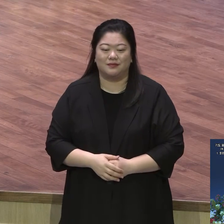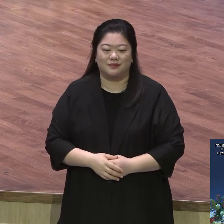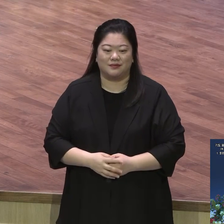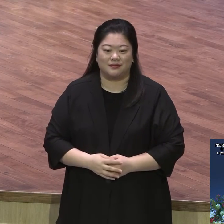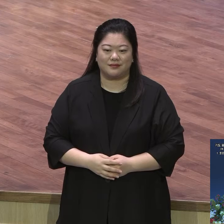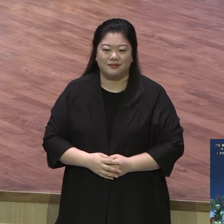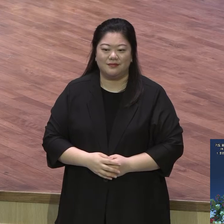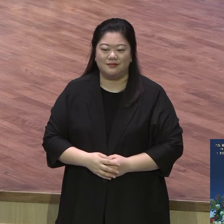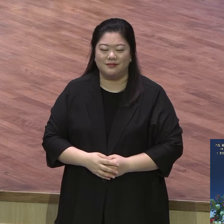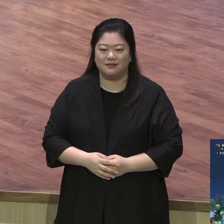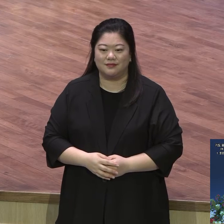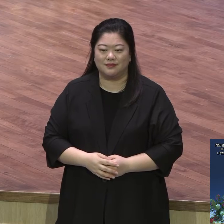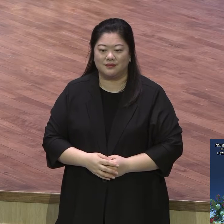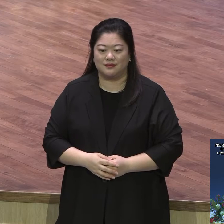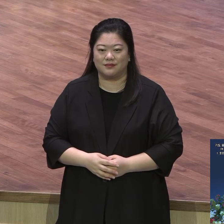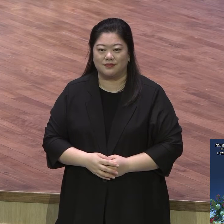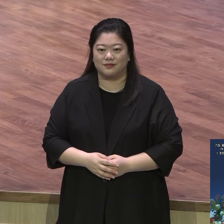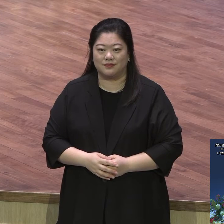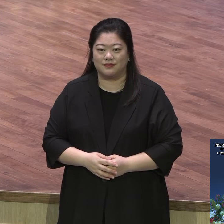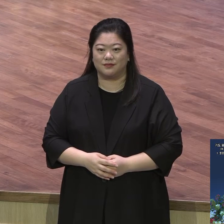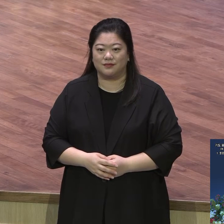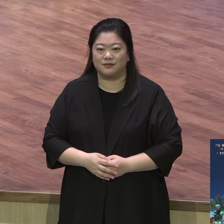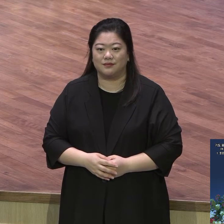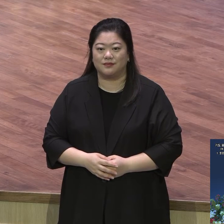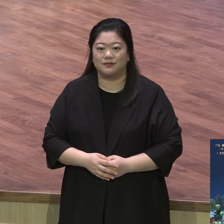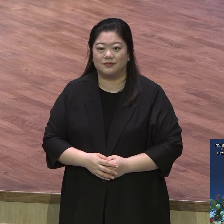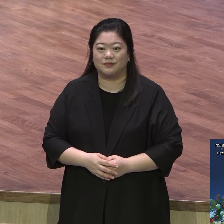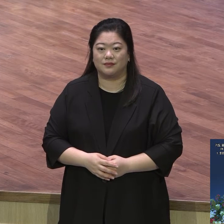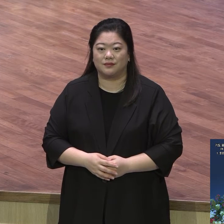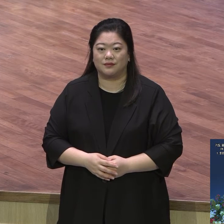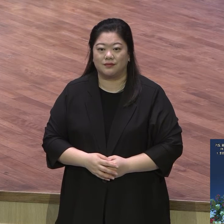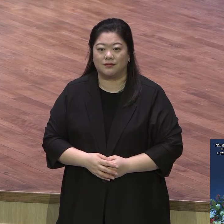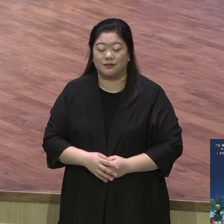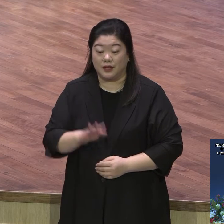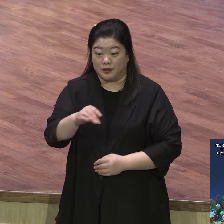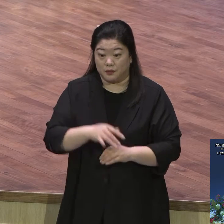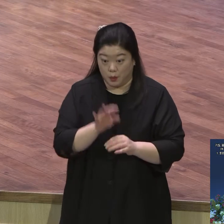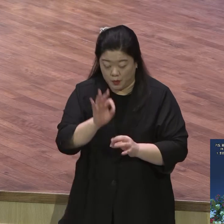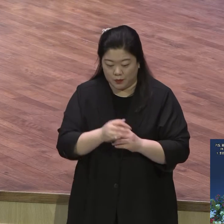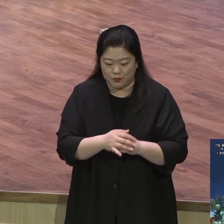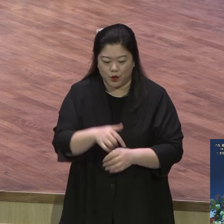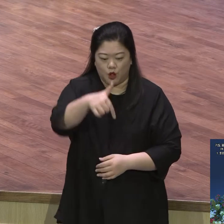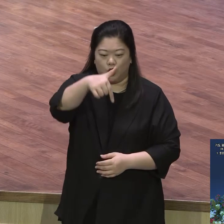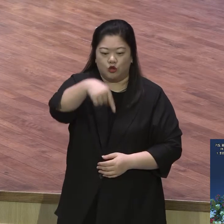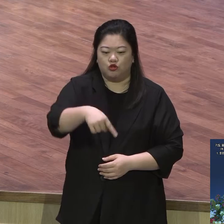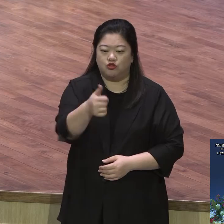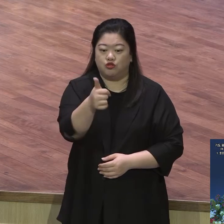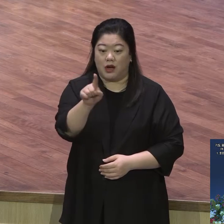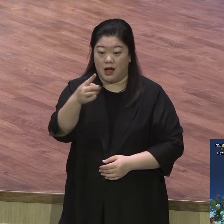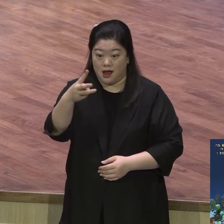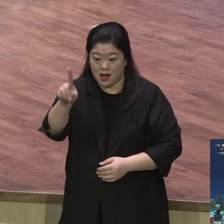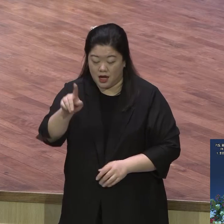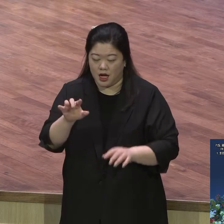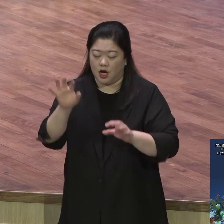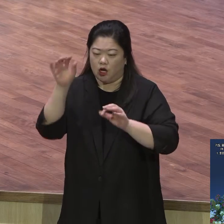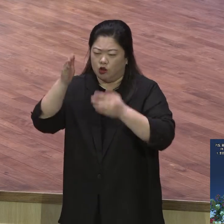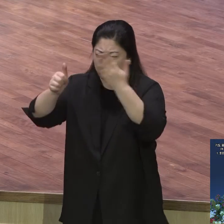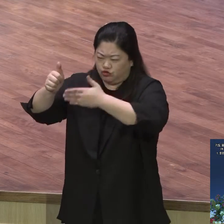오늘 보면 단순히 고하고 찾고 두드리라가 아니에요 원뜻이 뭐냐 계속하라는 말이